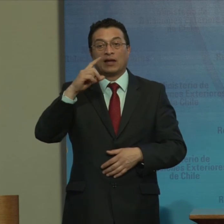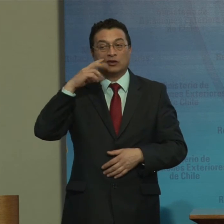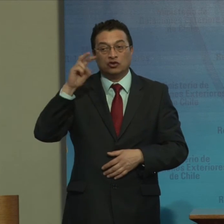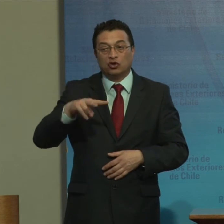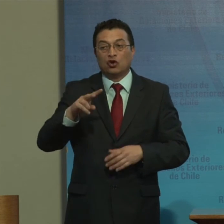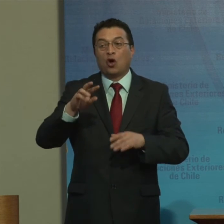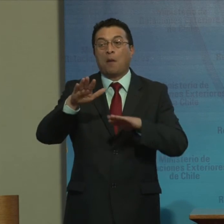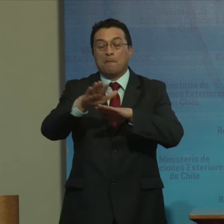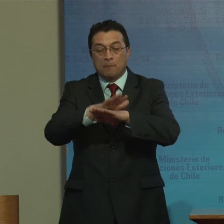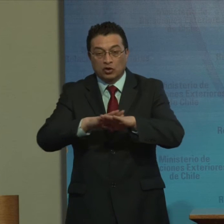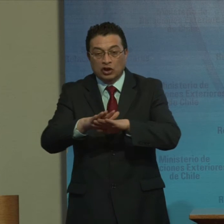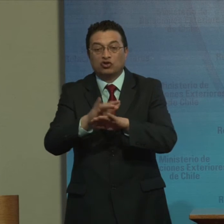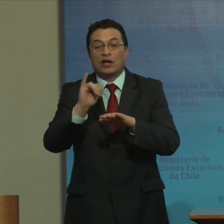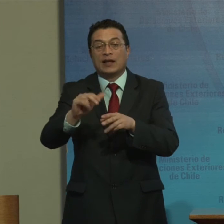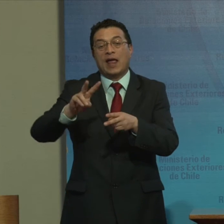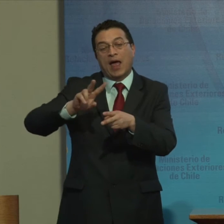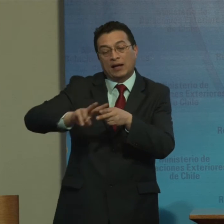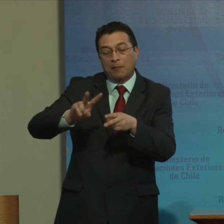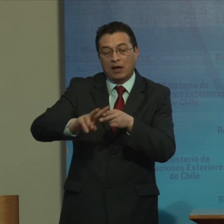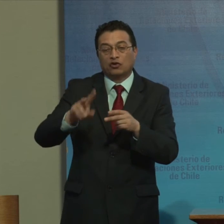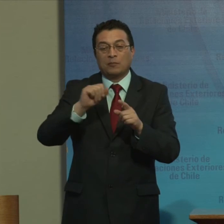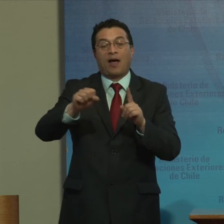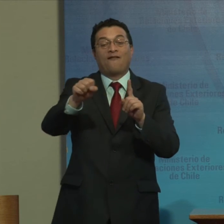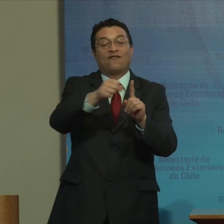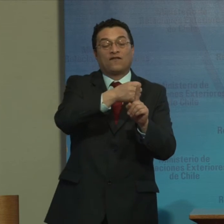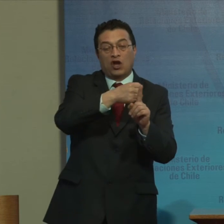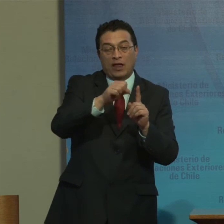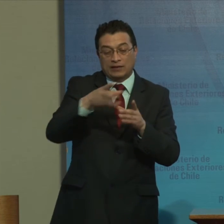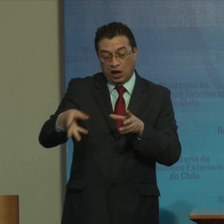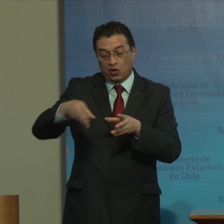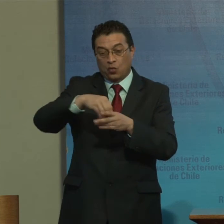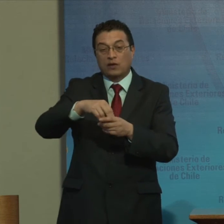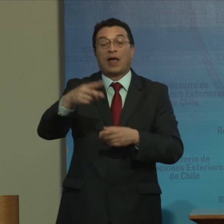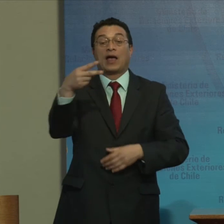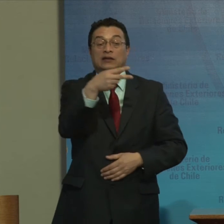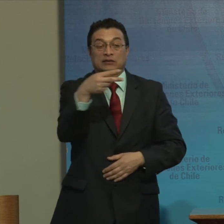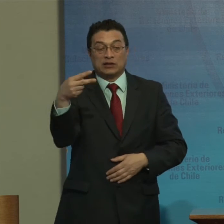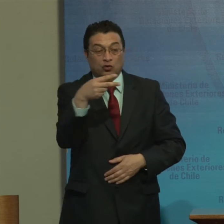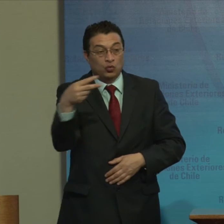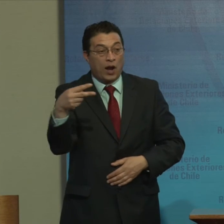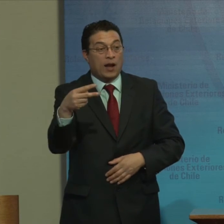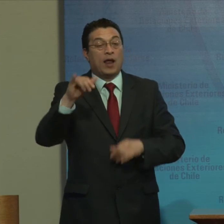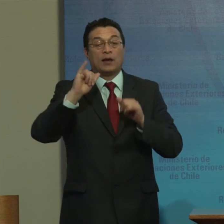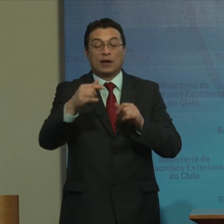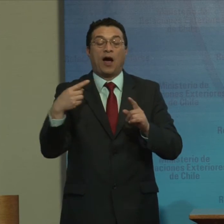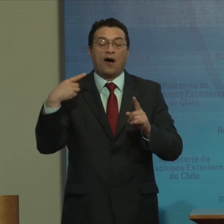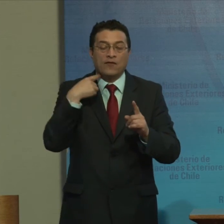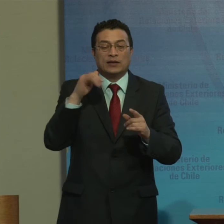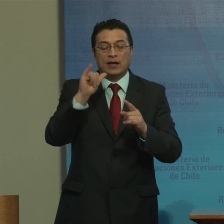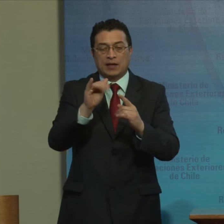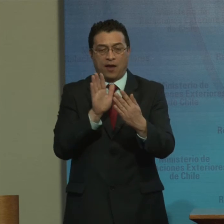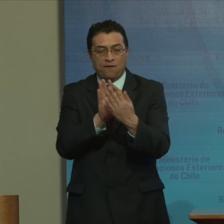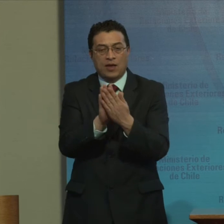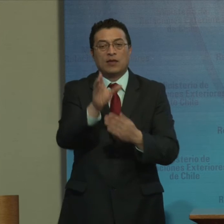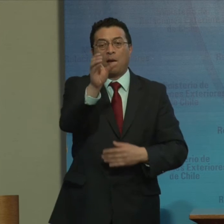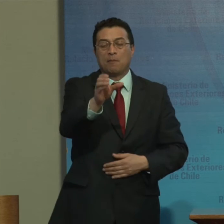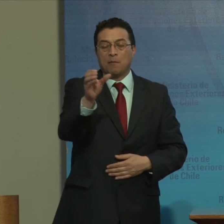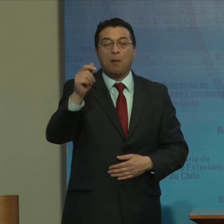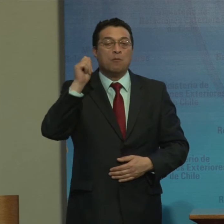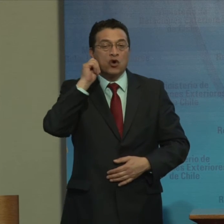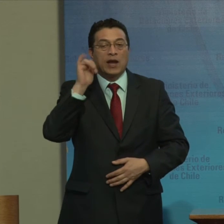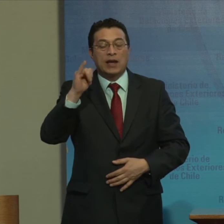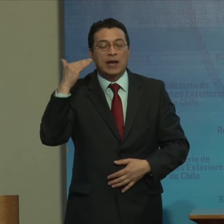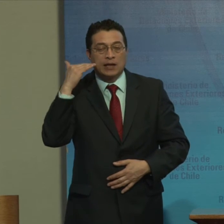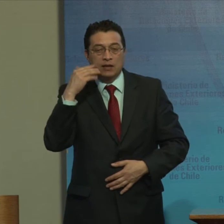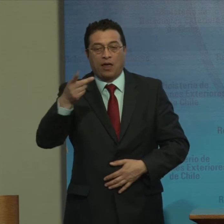Protección Y reparación Para la violencia Incluida La sexual Que afecta Y que enfrentan Mujeres Y niñas